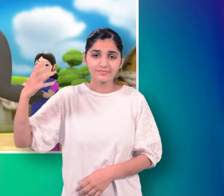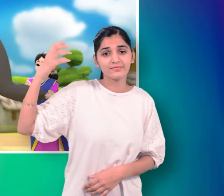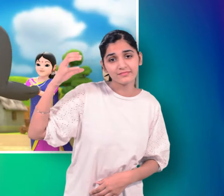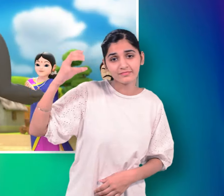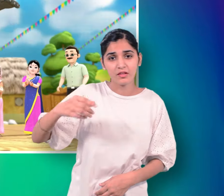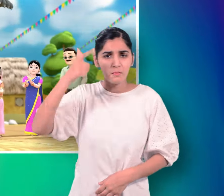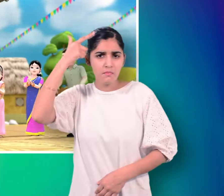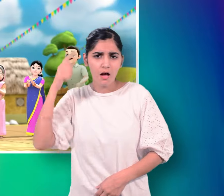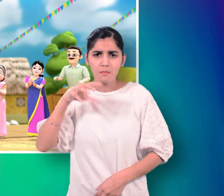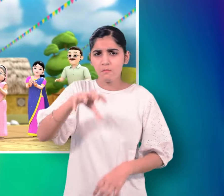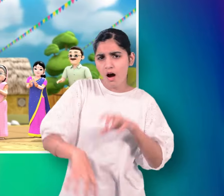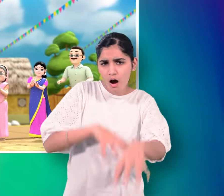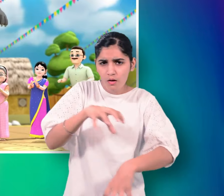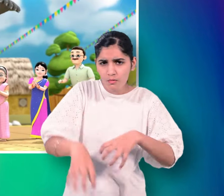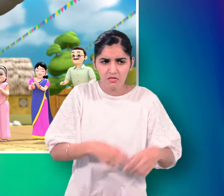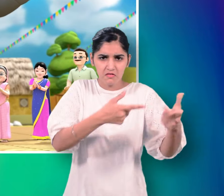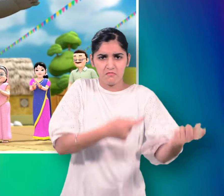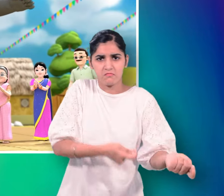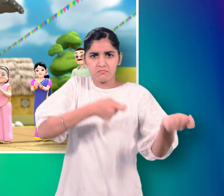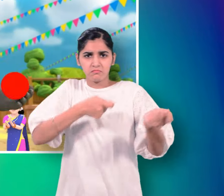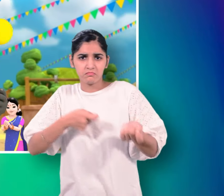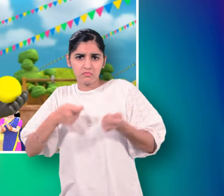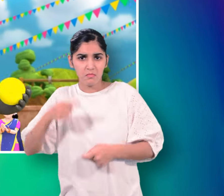आया काला अपना भालू लाया